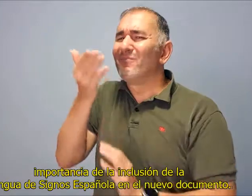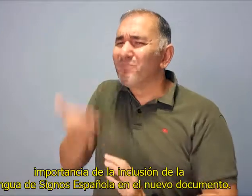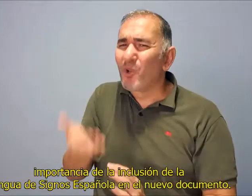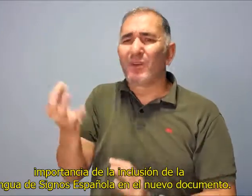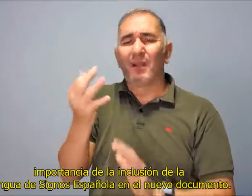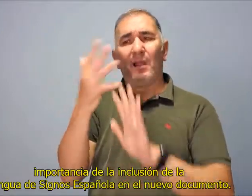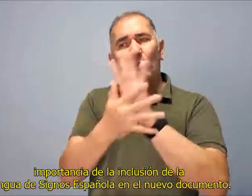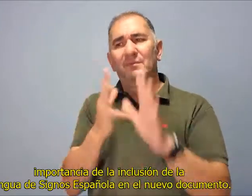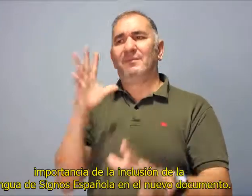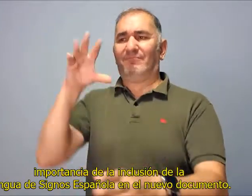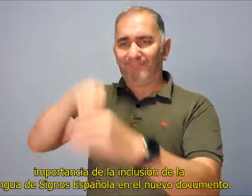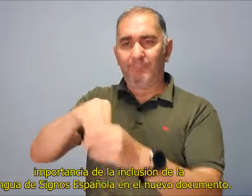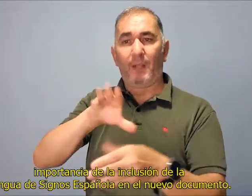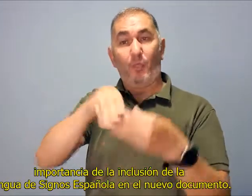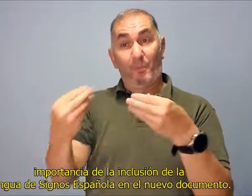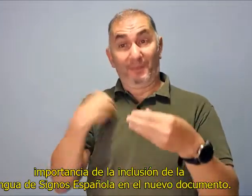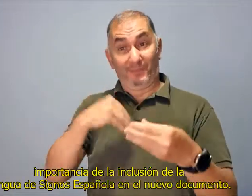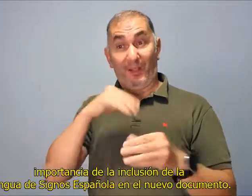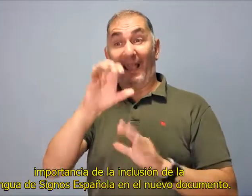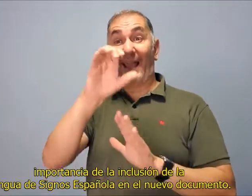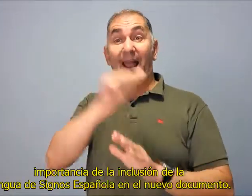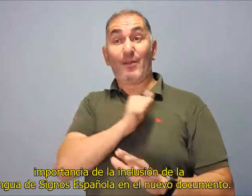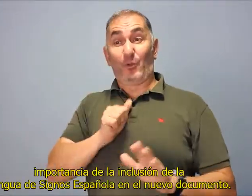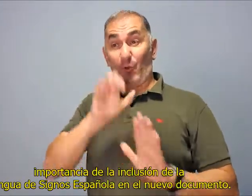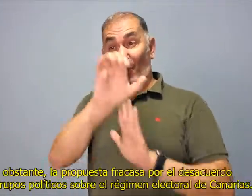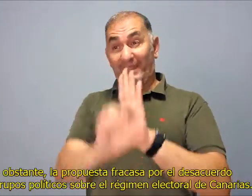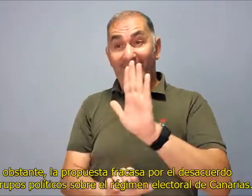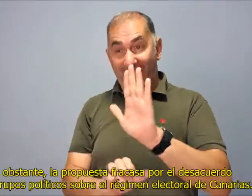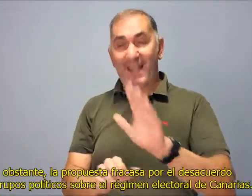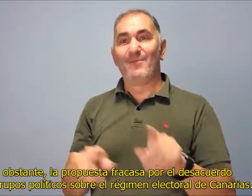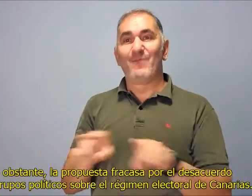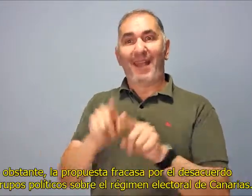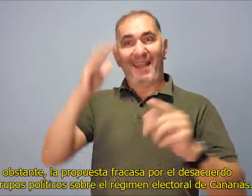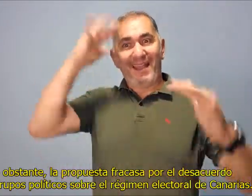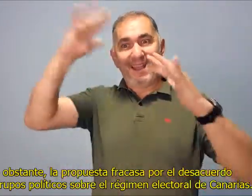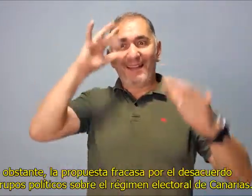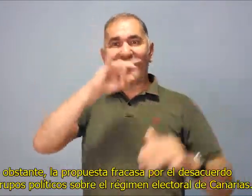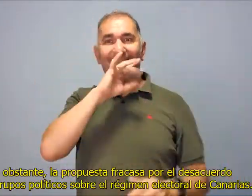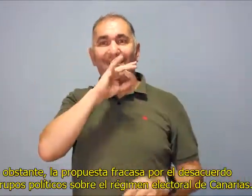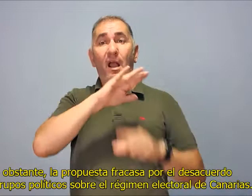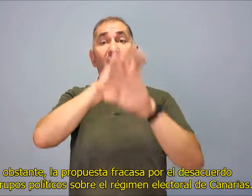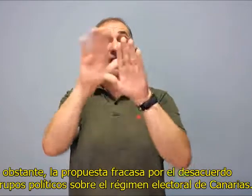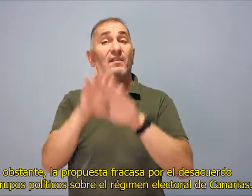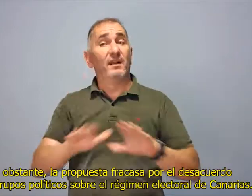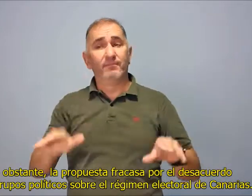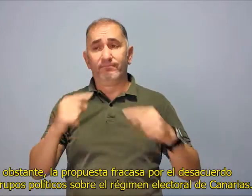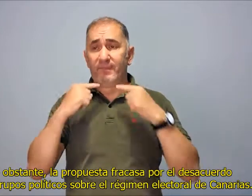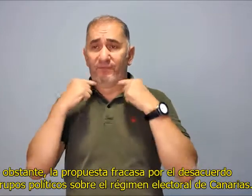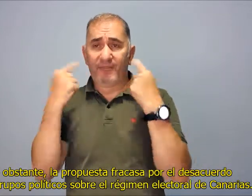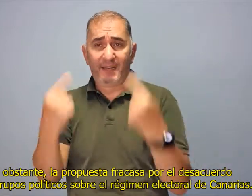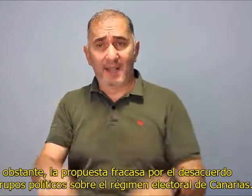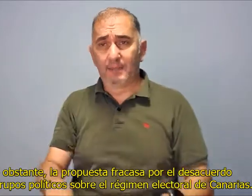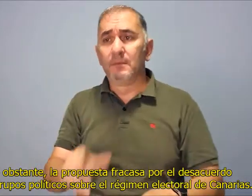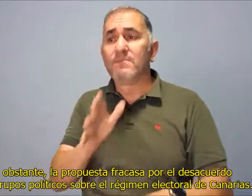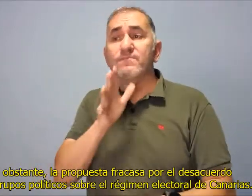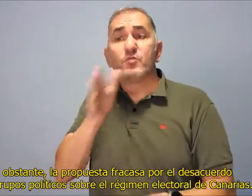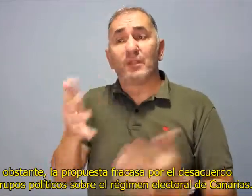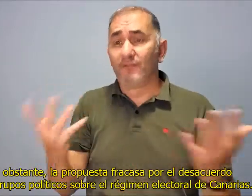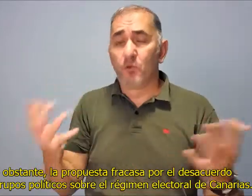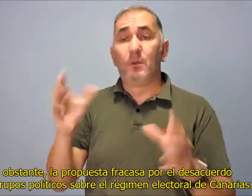importancia de la inclusión de la lengua de signos española en el nuevo documento. No obstante, la propuesta fracasa